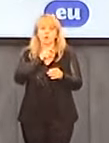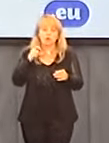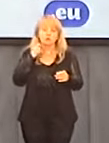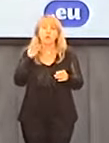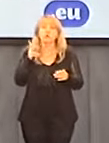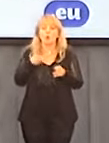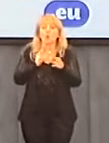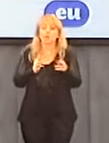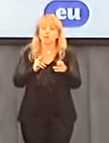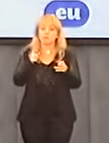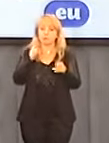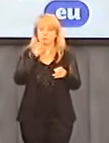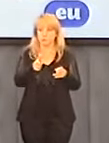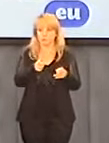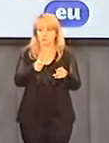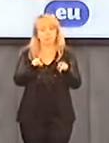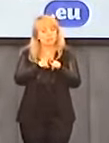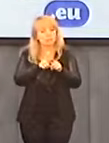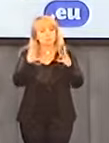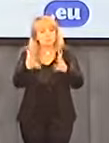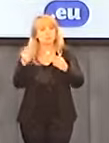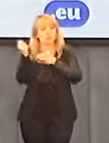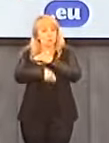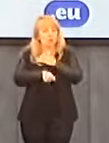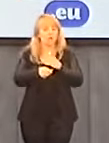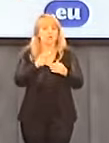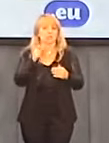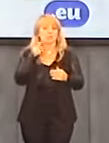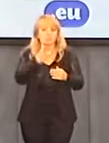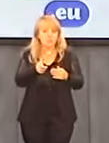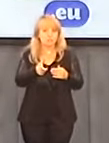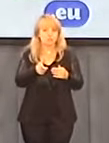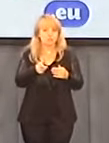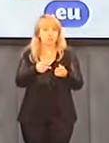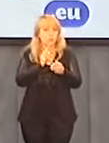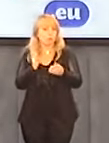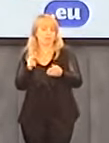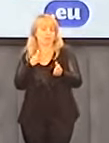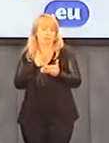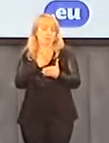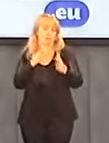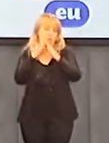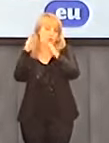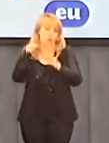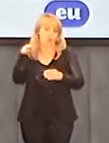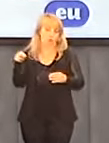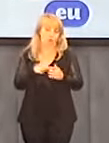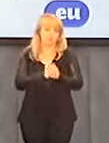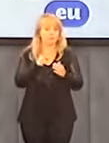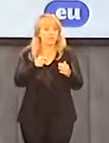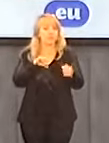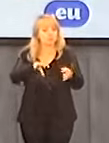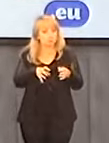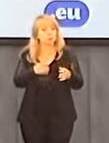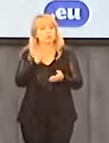wielu sprawców, którzy do tej pory byli skrzętnie przez Kościół ukrywani. Zespół przygotuje na pewno w tym